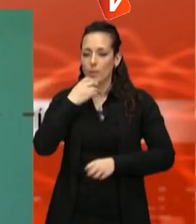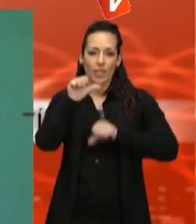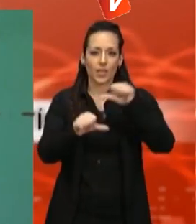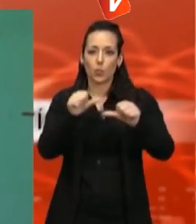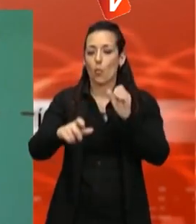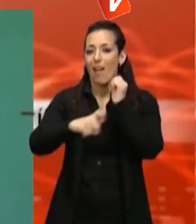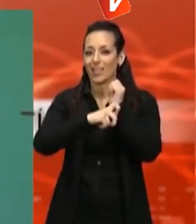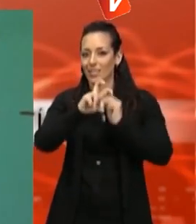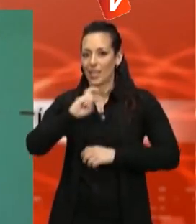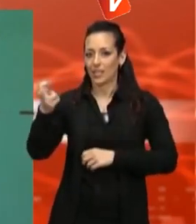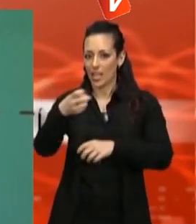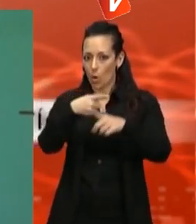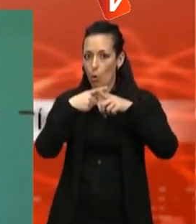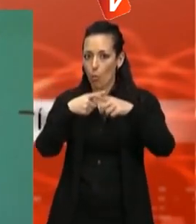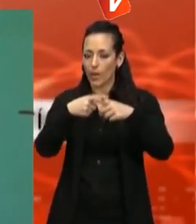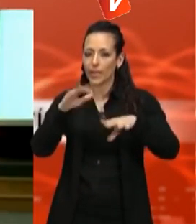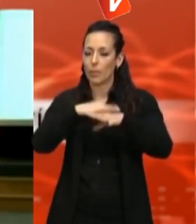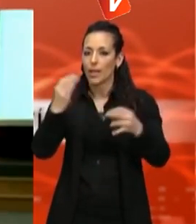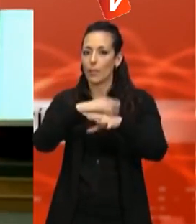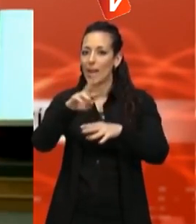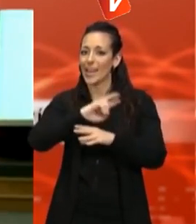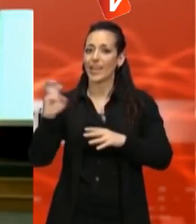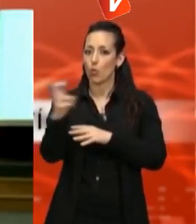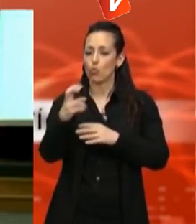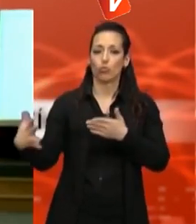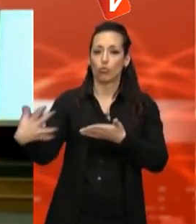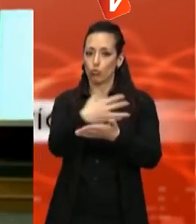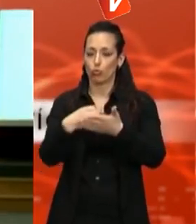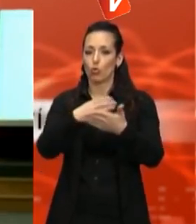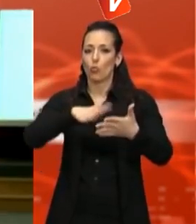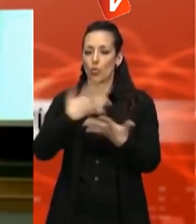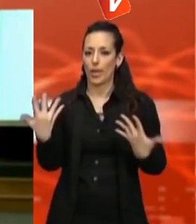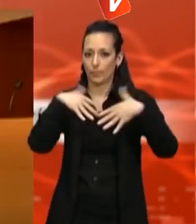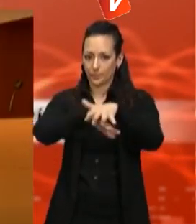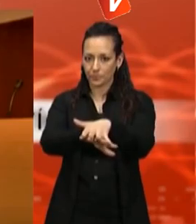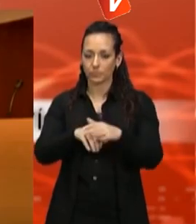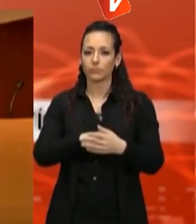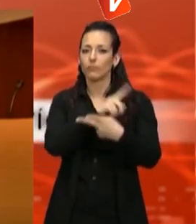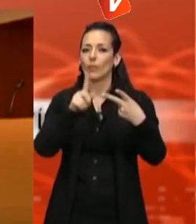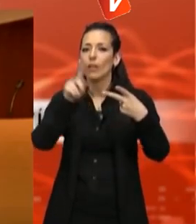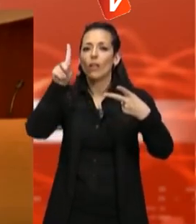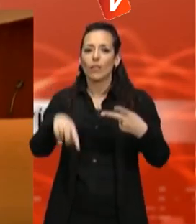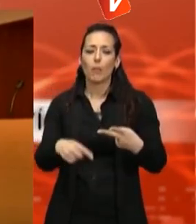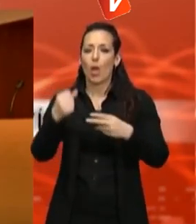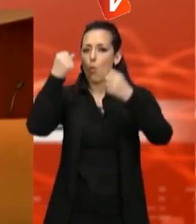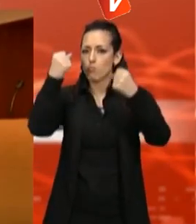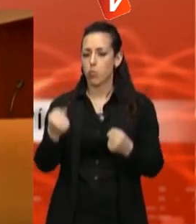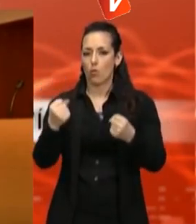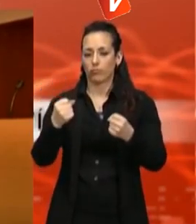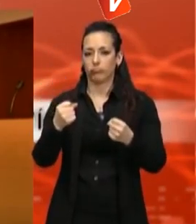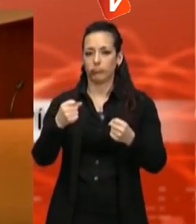estratègia compartida per optimitzar tots els recursos i consolidar els projectes en xarxa de les entitats. Enfortir el compromís del ciutadà